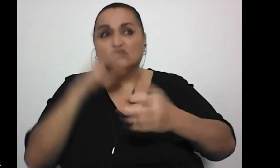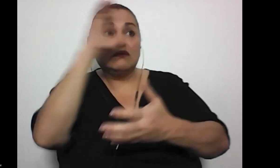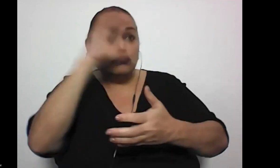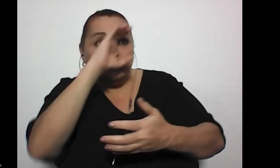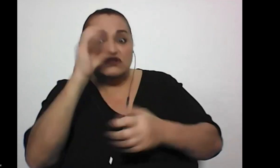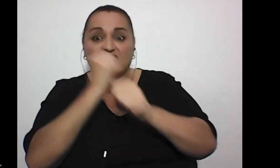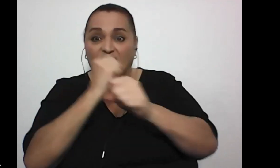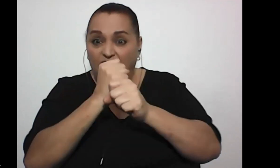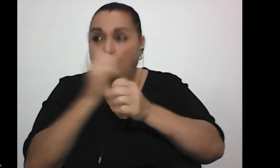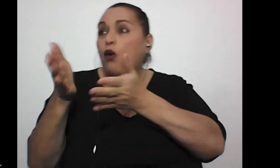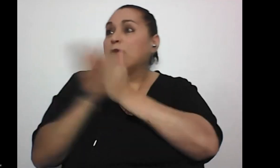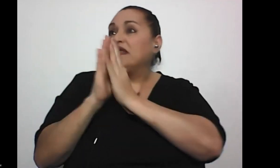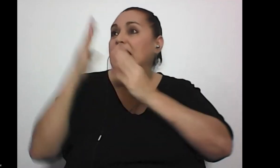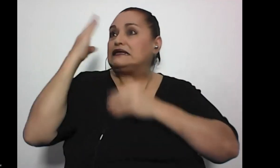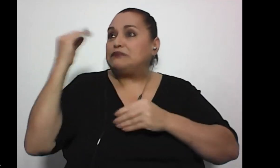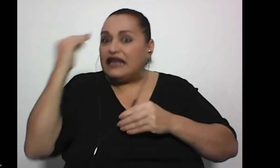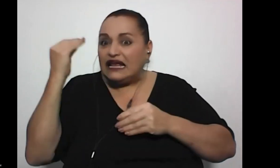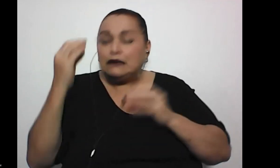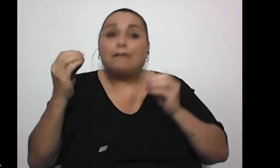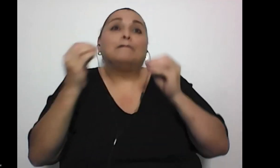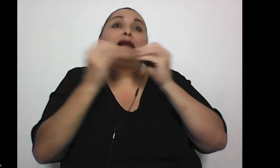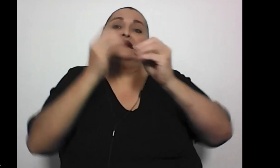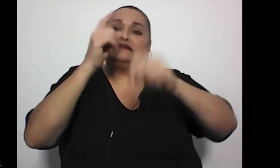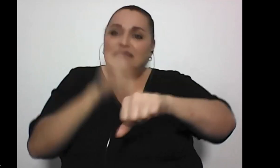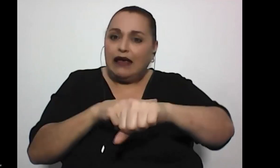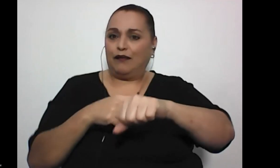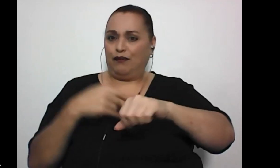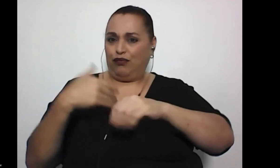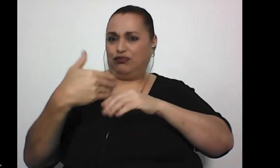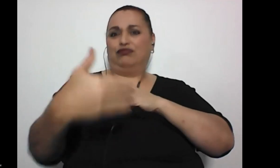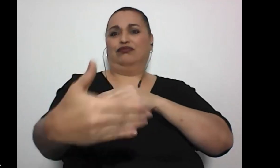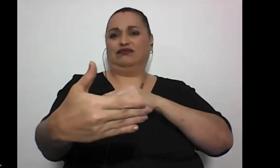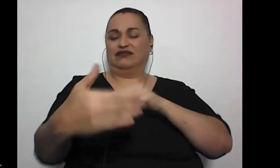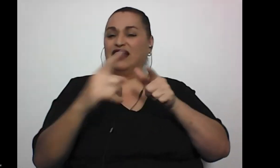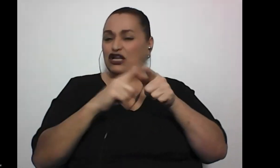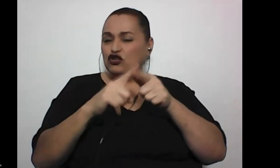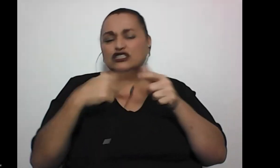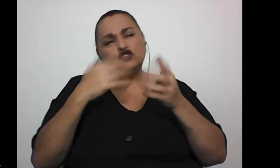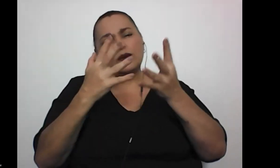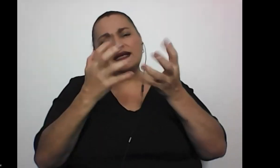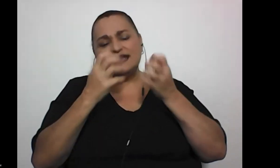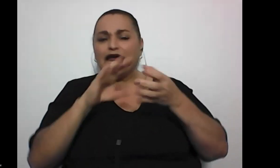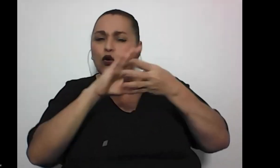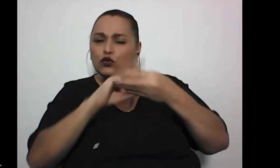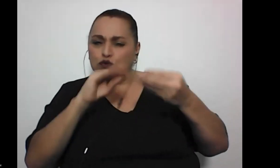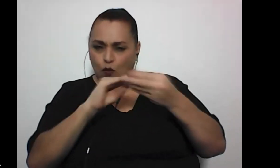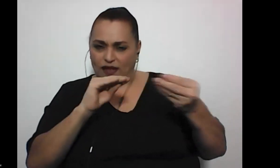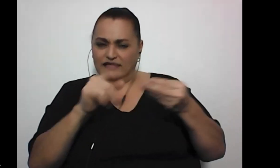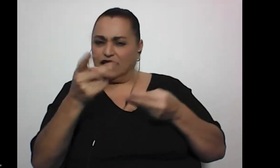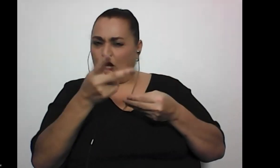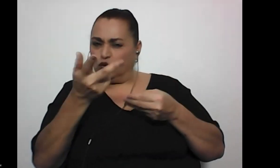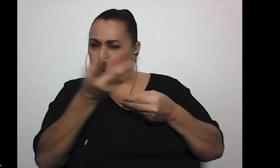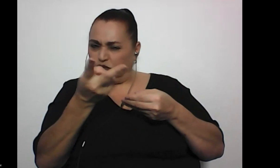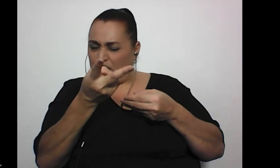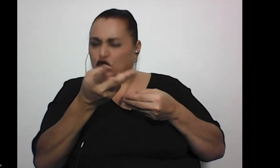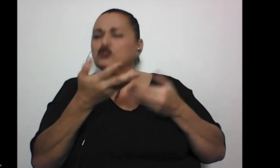y nos piden experiencia, se nos van más años y entonces yo quisiera que nos contaran alrededor de eso, Cris,